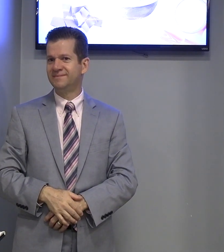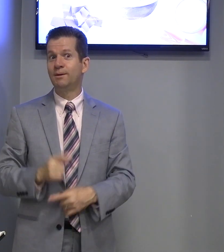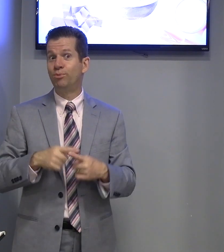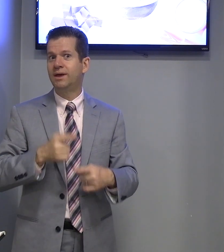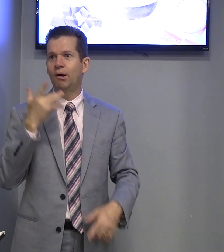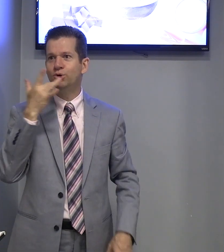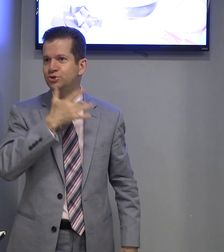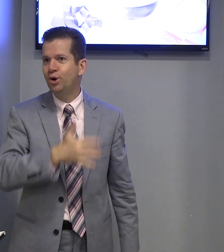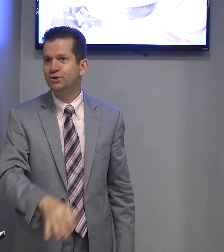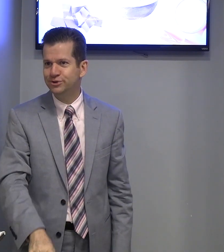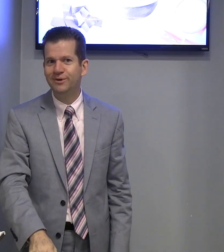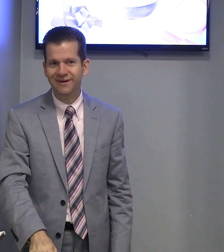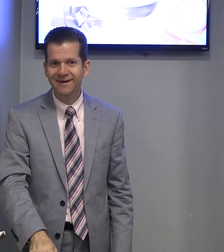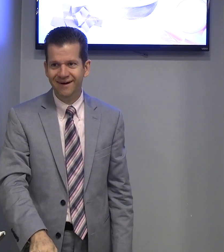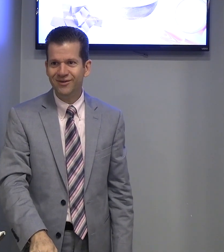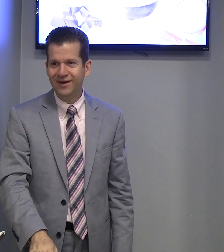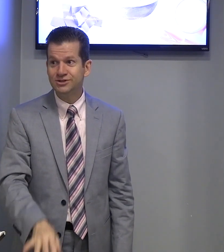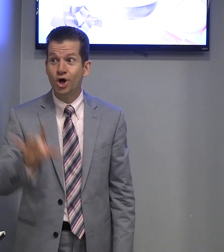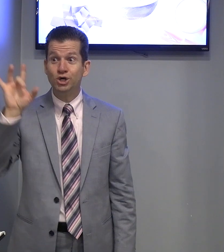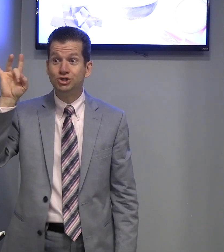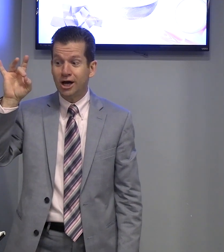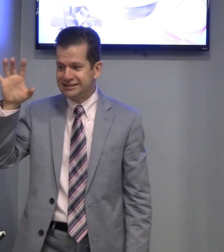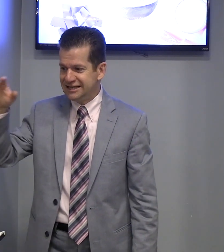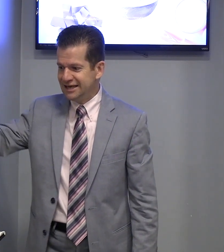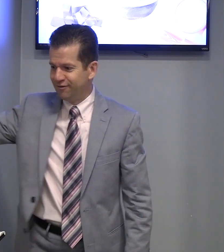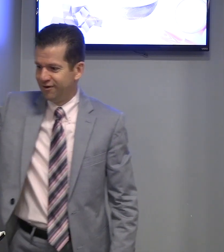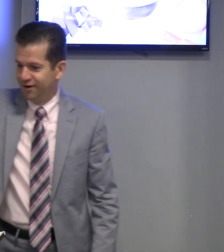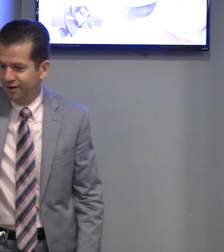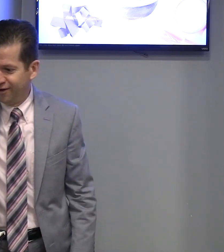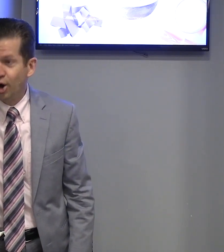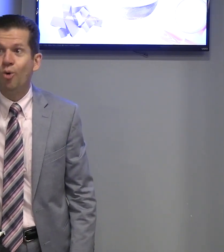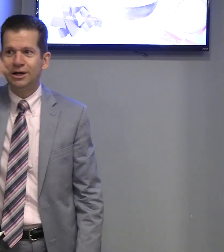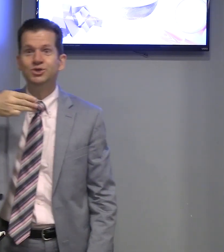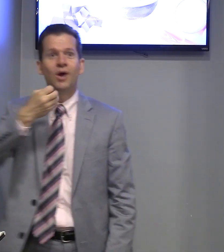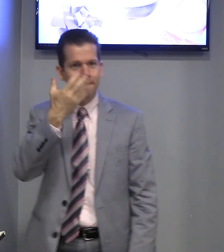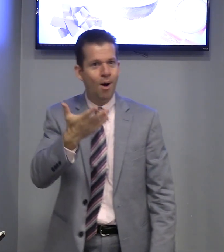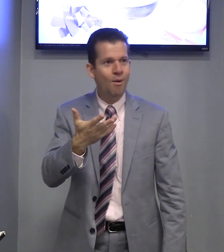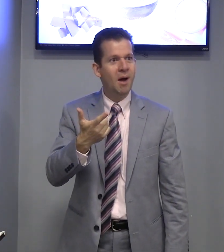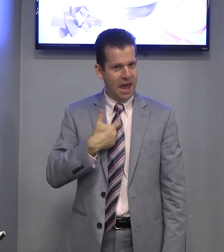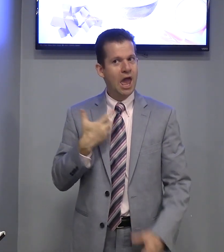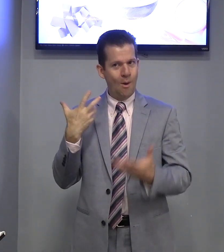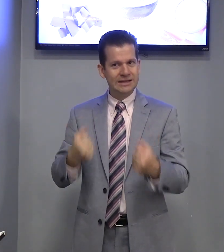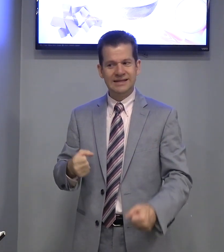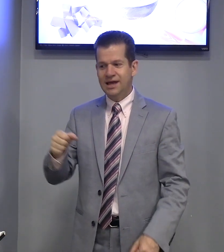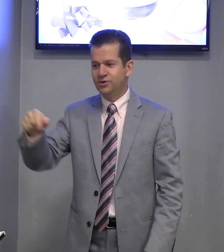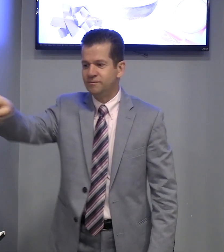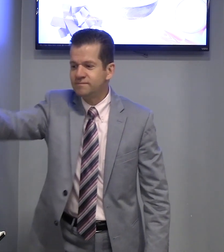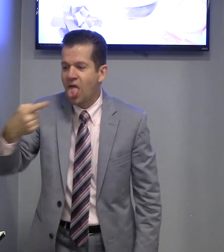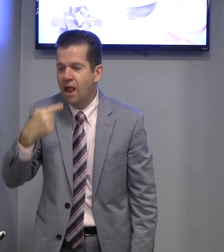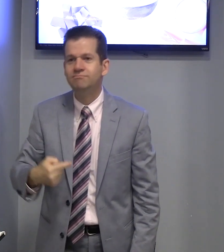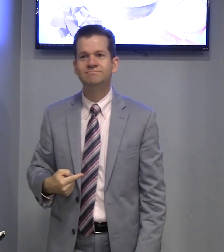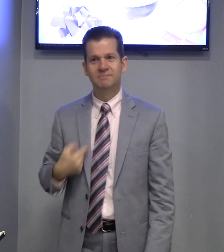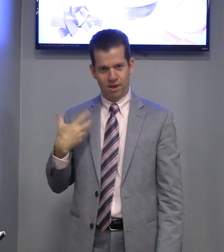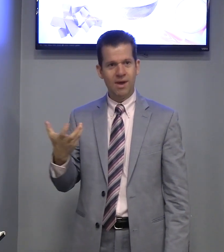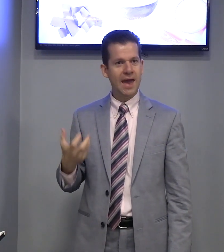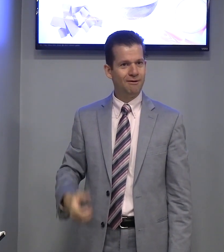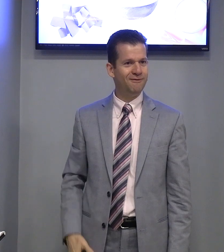Porque é gostoso. Não é isso? sozinho, o açúcar é bom. Eu aceito. Eu quero.